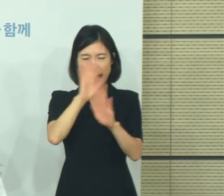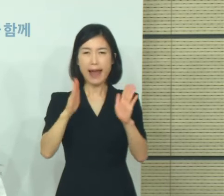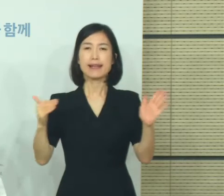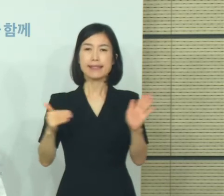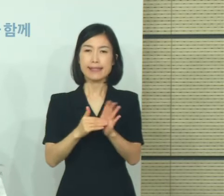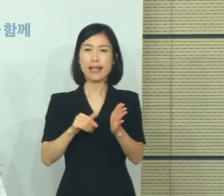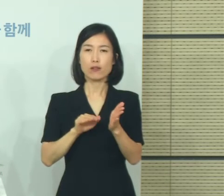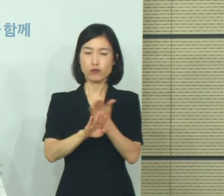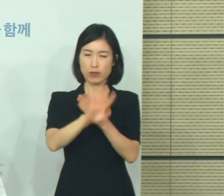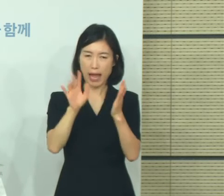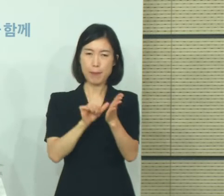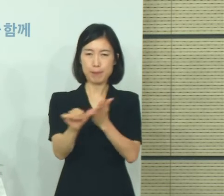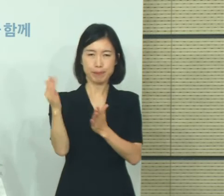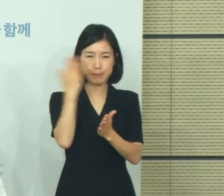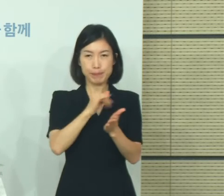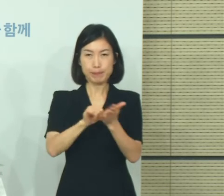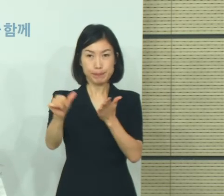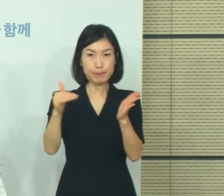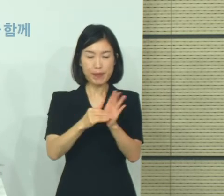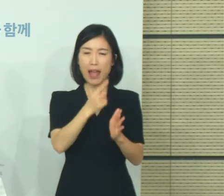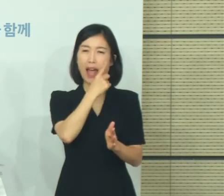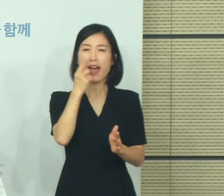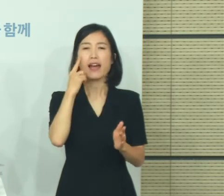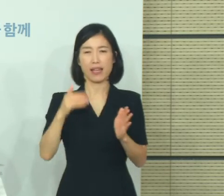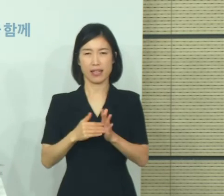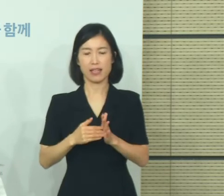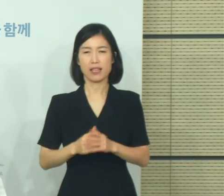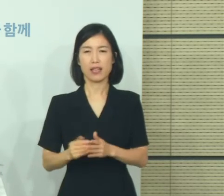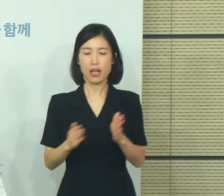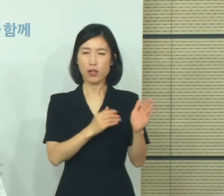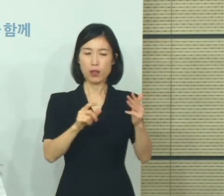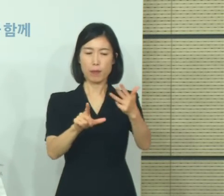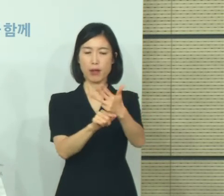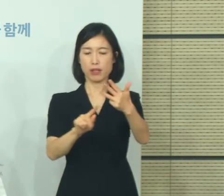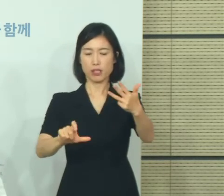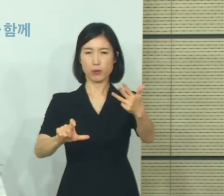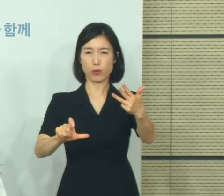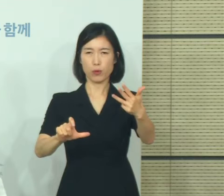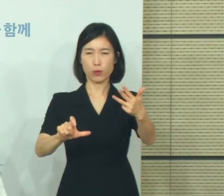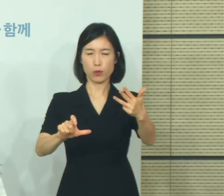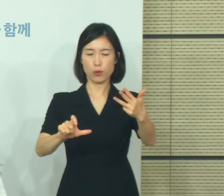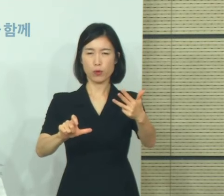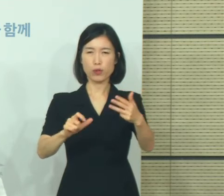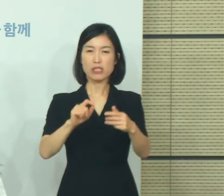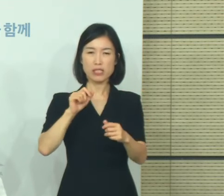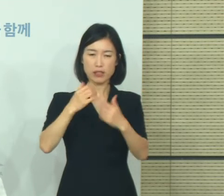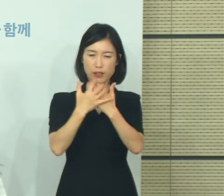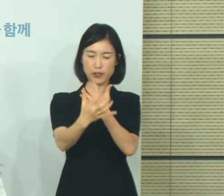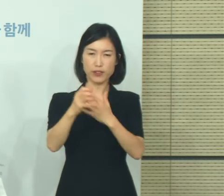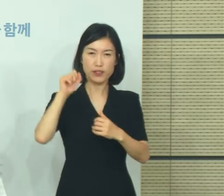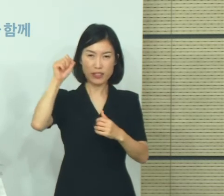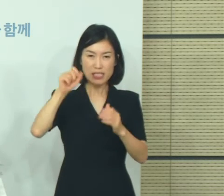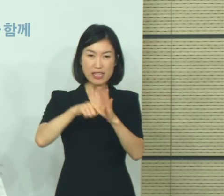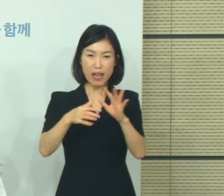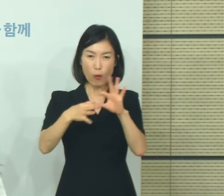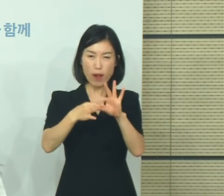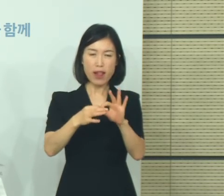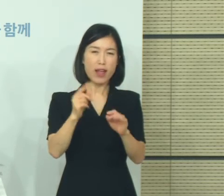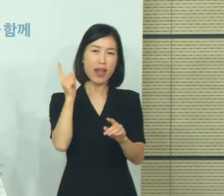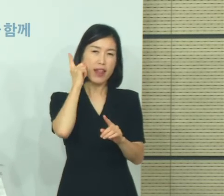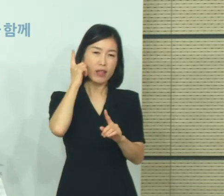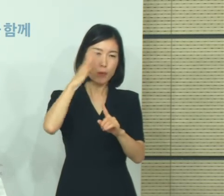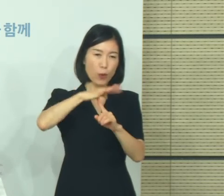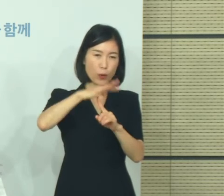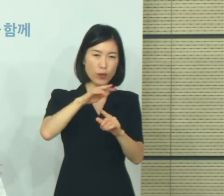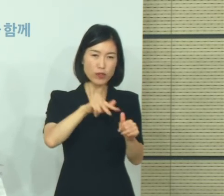파기하였음을 확인하였습니다. 강복절 서울도심 집회와 관련하여 수집한 휴대전화 기지국